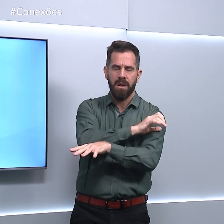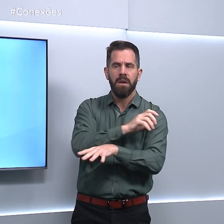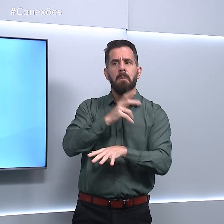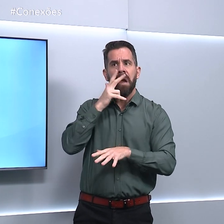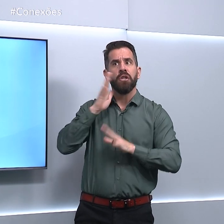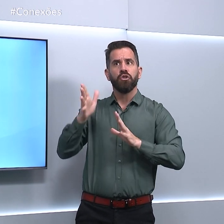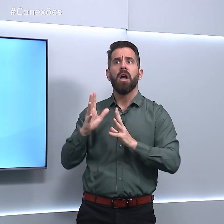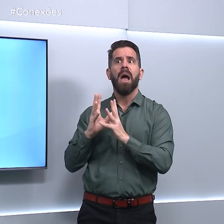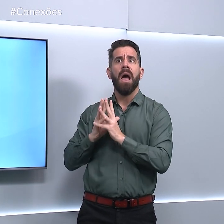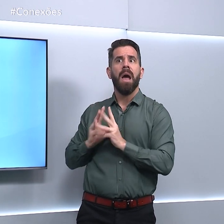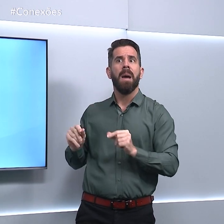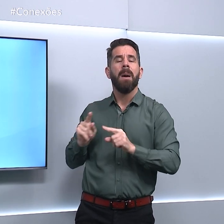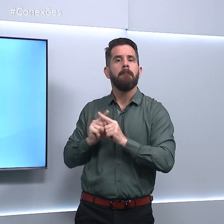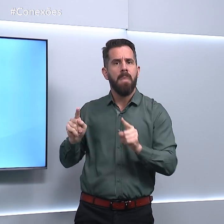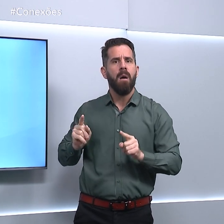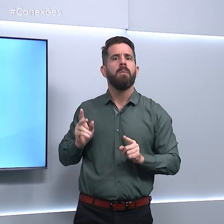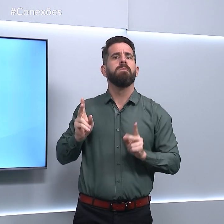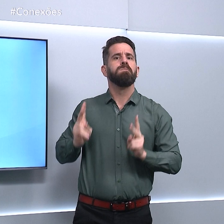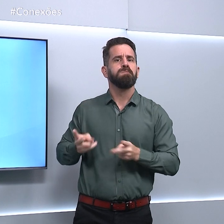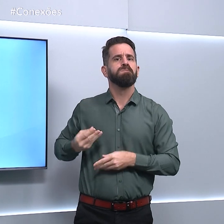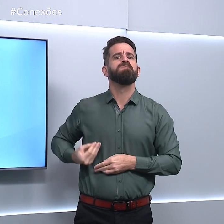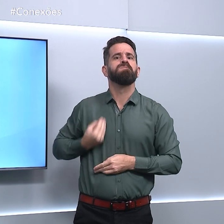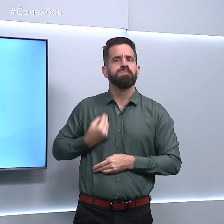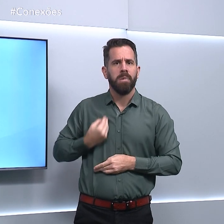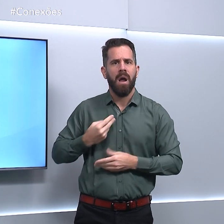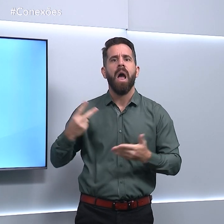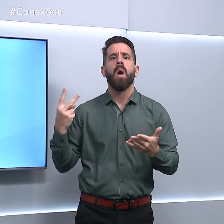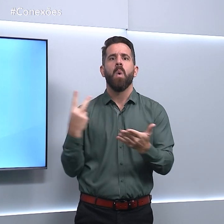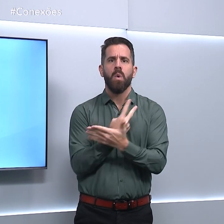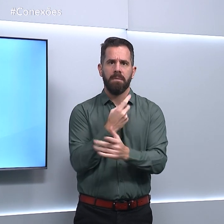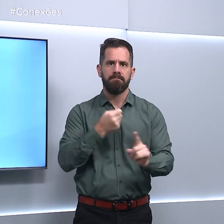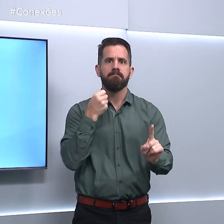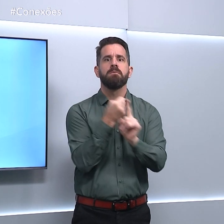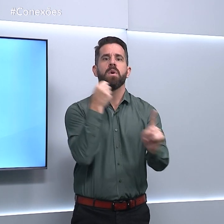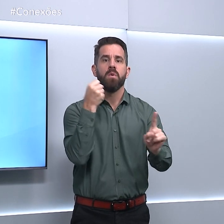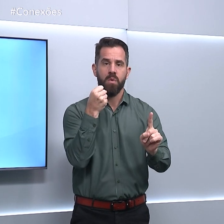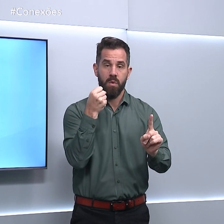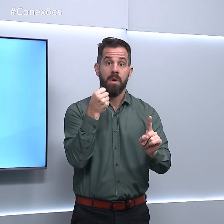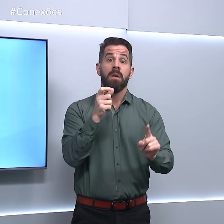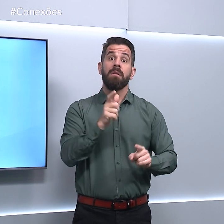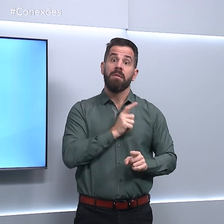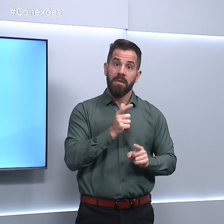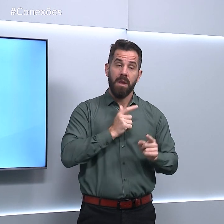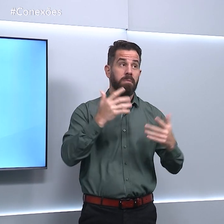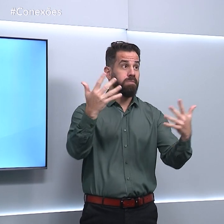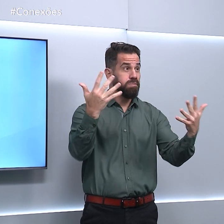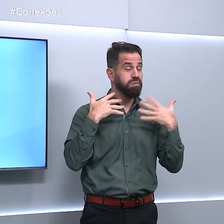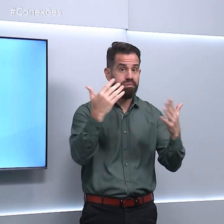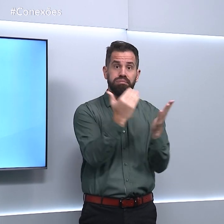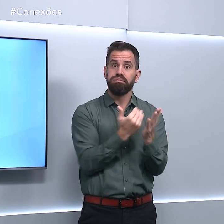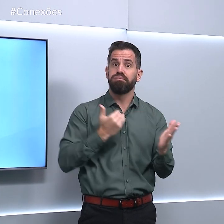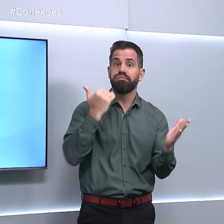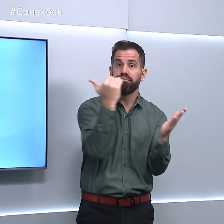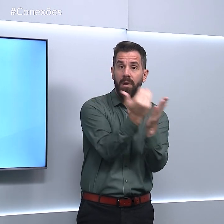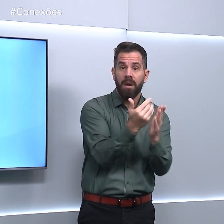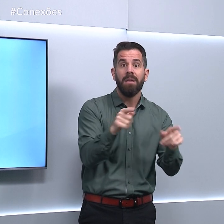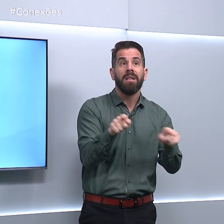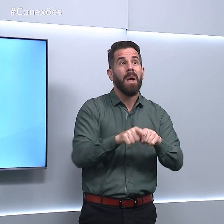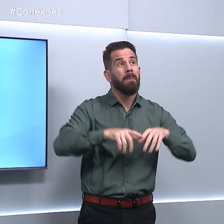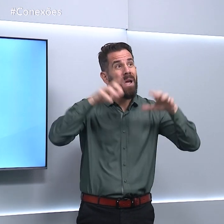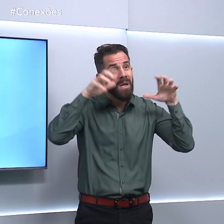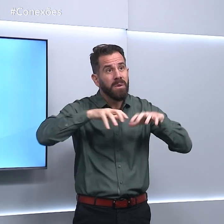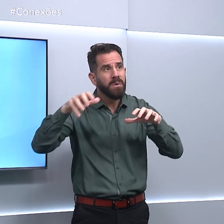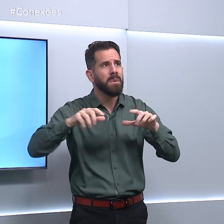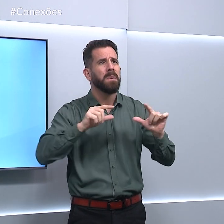Os primeiros seis meses de 2024 foram de recorde de calor e a chuva também ficou abaixo da média na